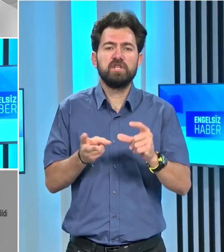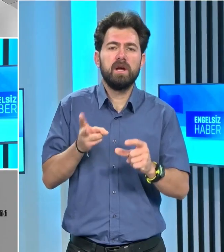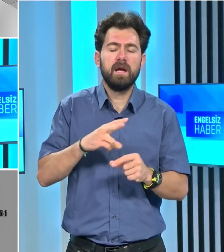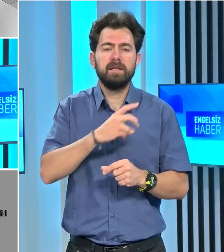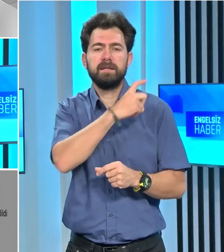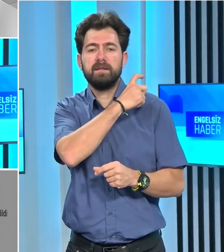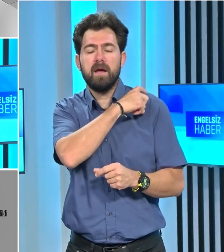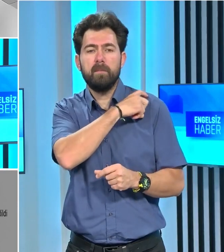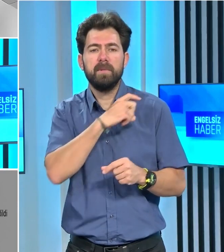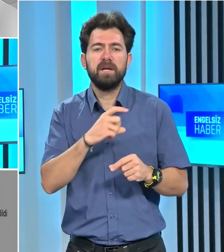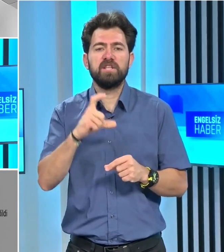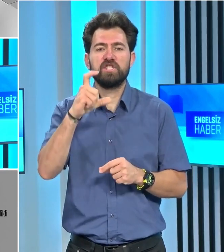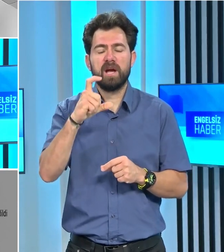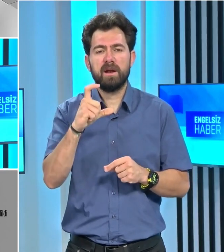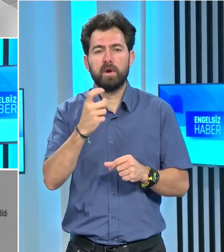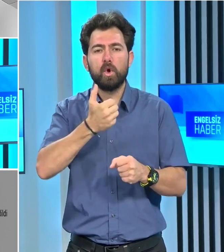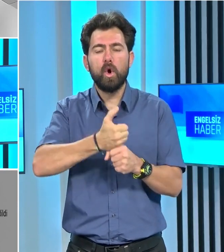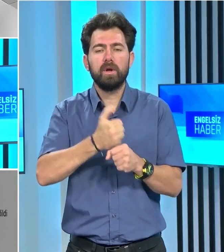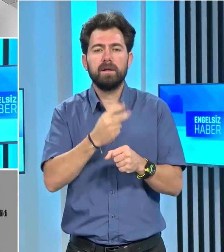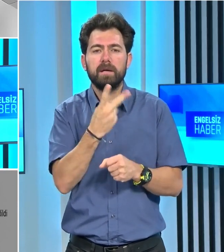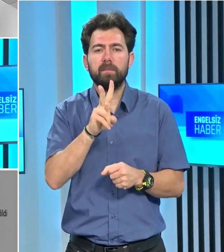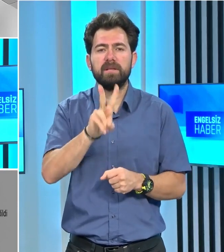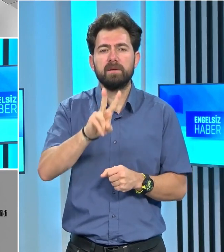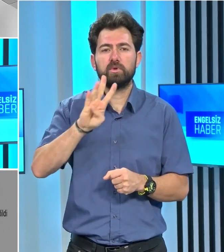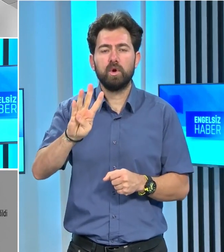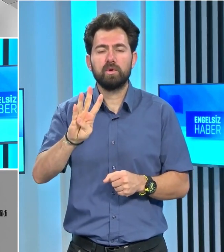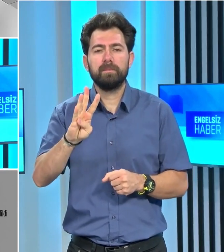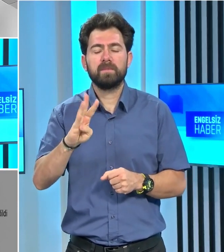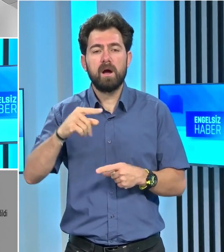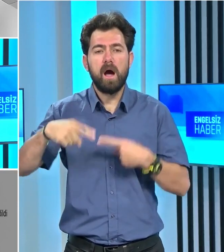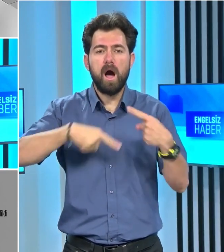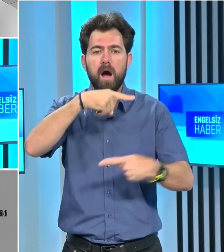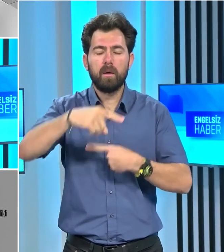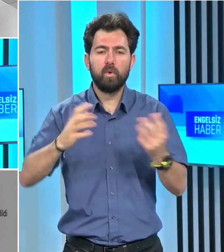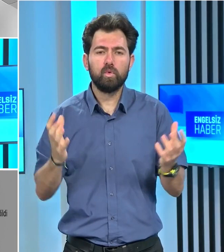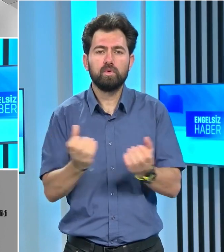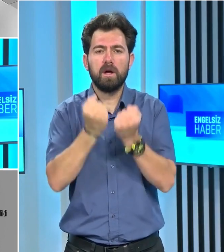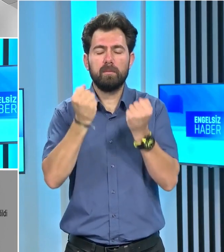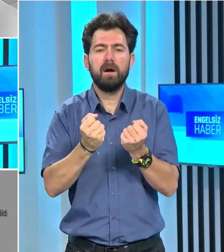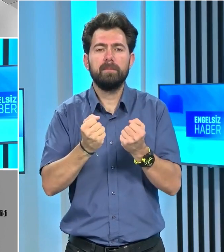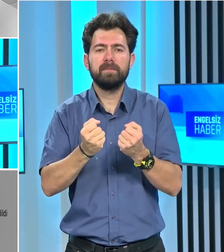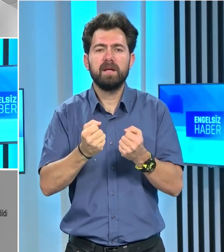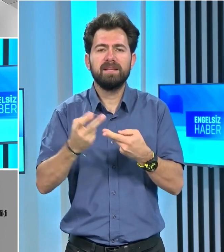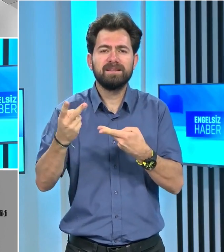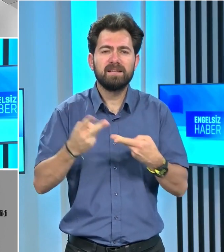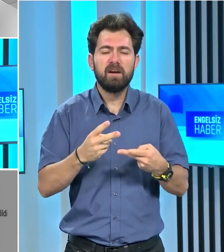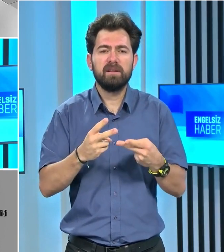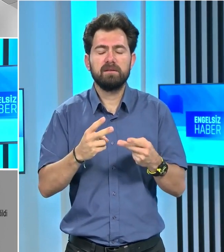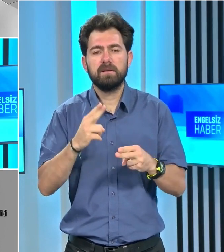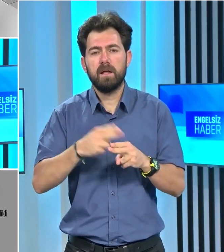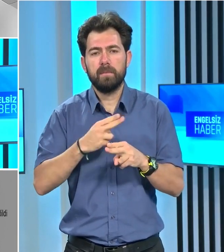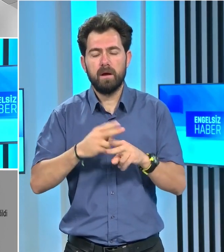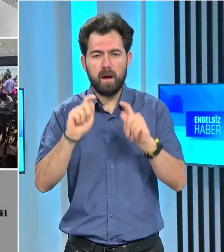Şehit Teğmen Caner Gönyeli 2024 Arama Kurtarma Davet Tatbikatı